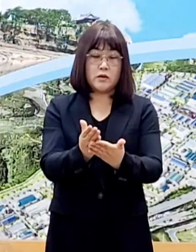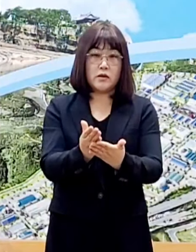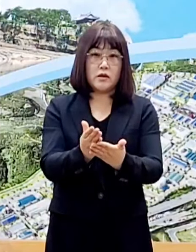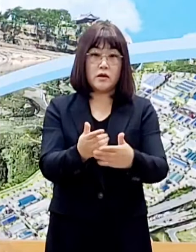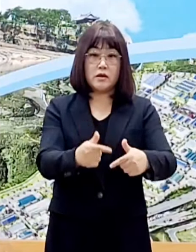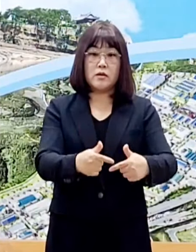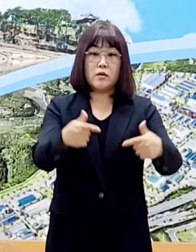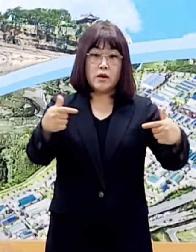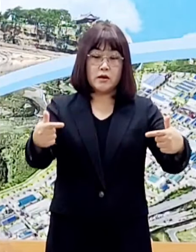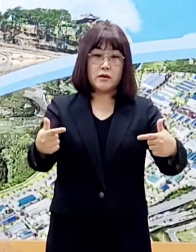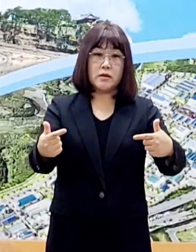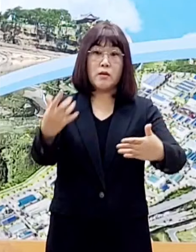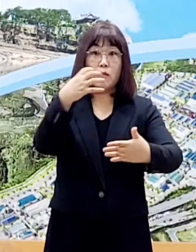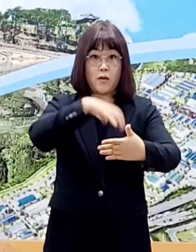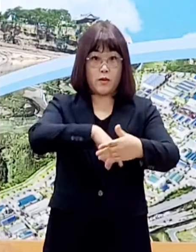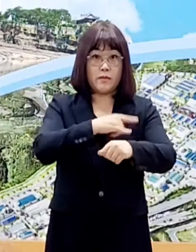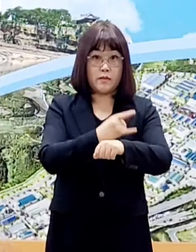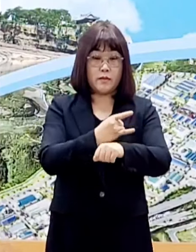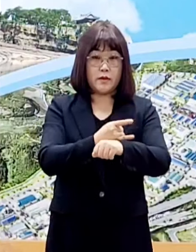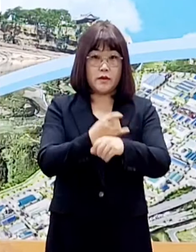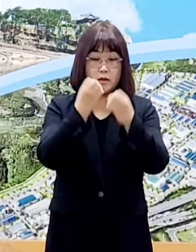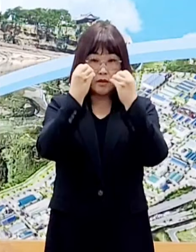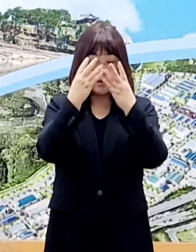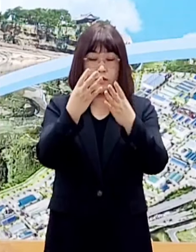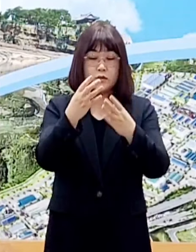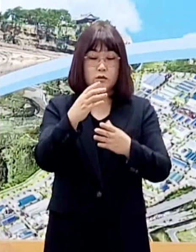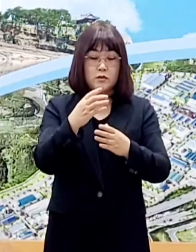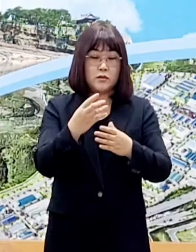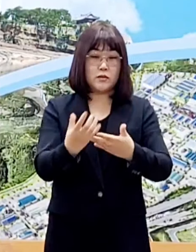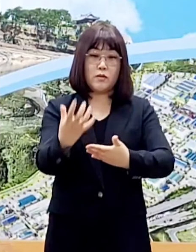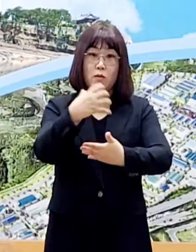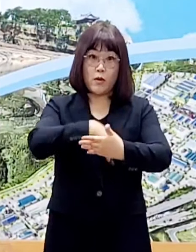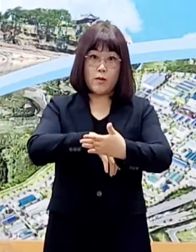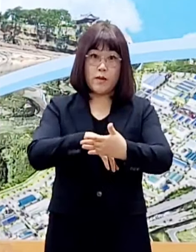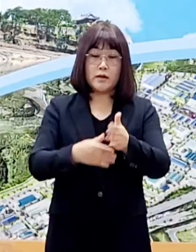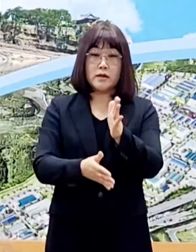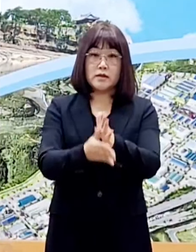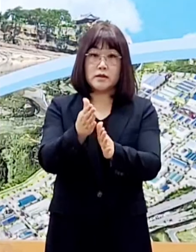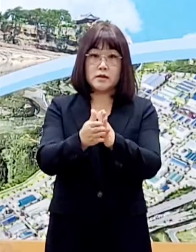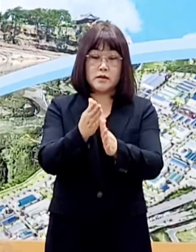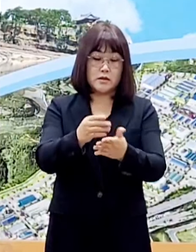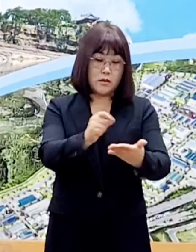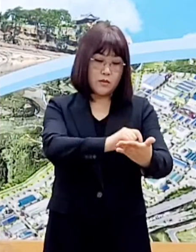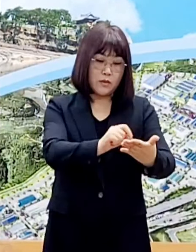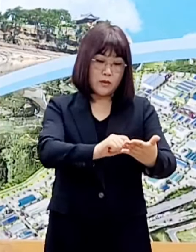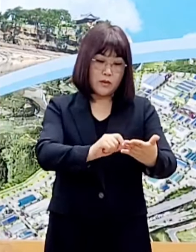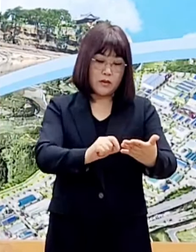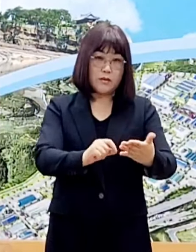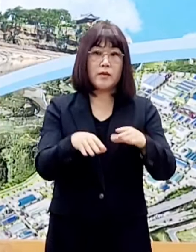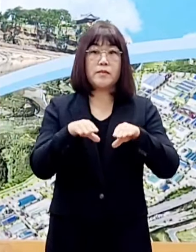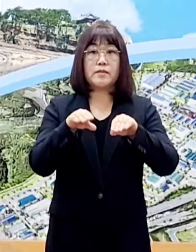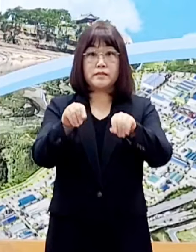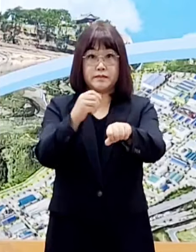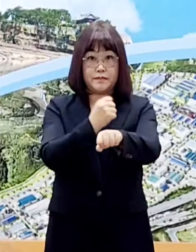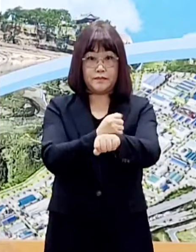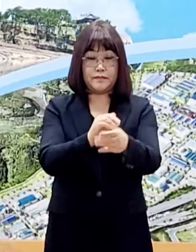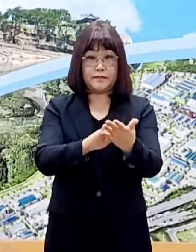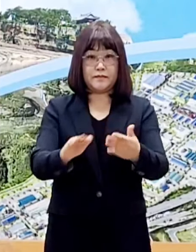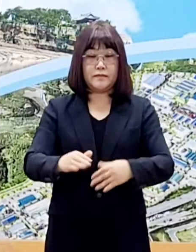확대되었으며 신규 적용되는 11종 시설은 수기명부 작성이 검지됩니다.